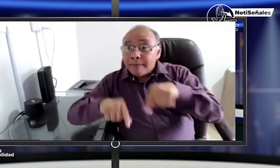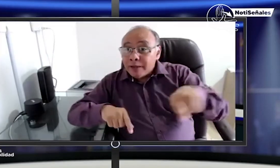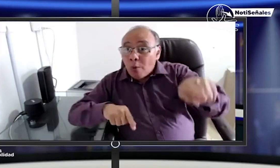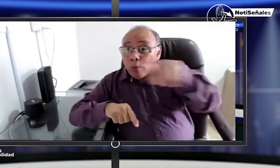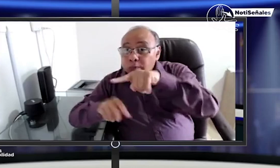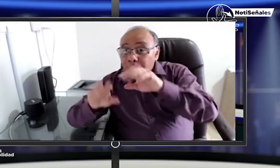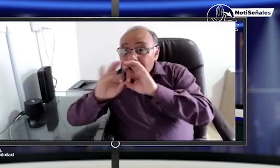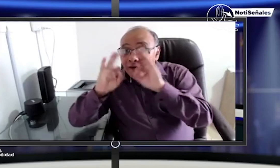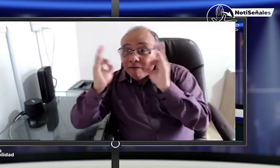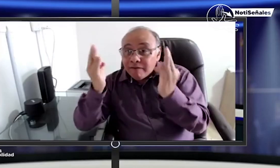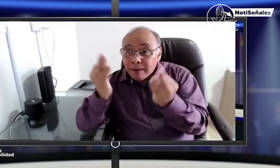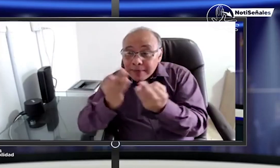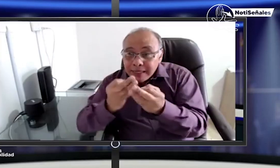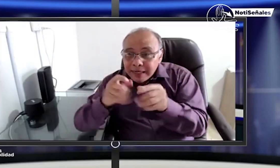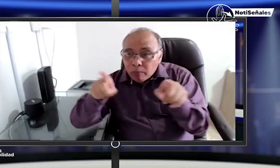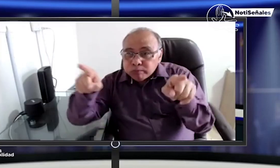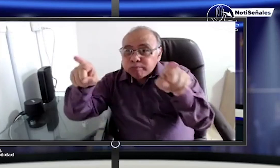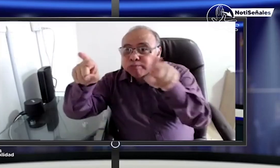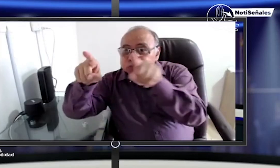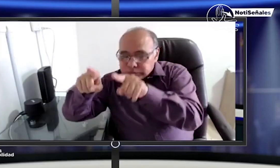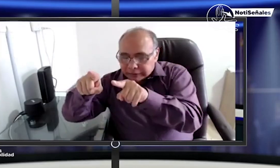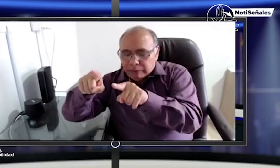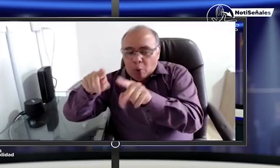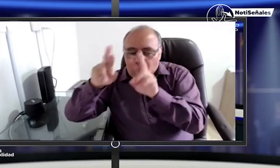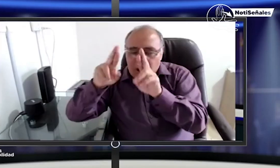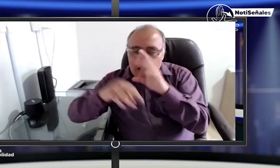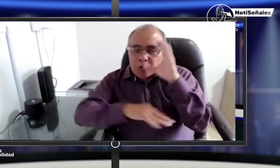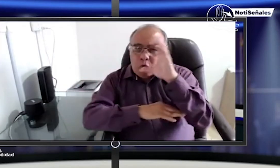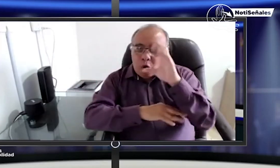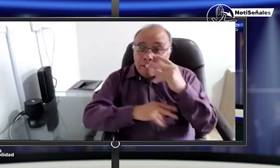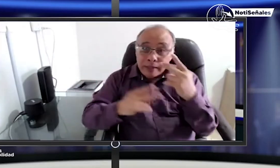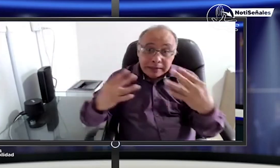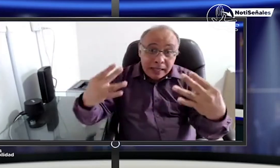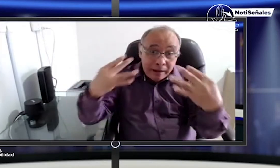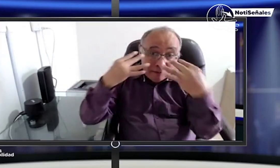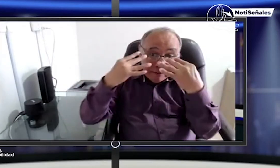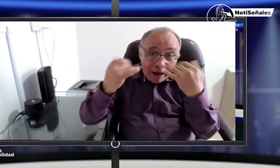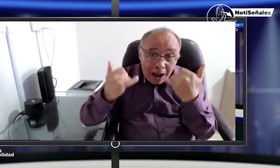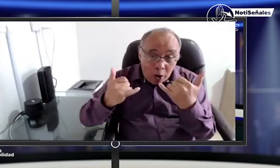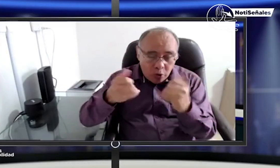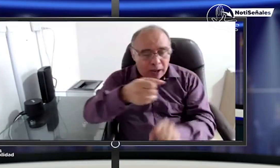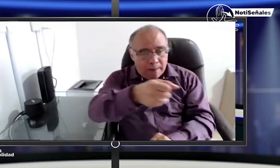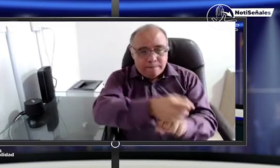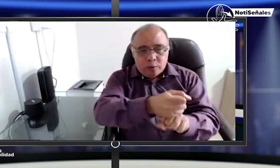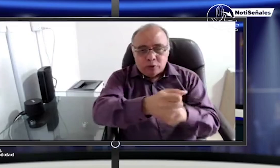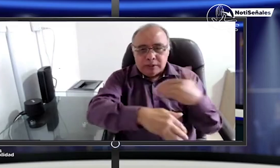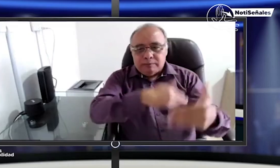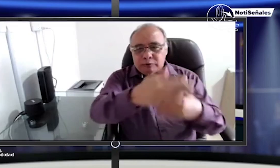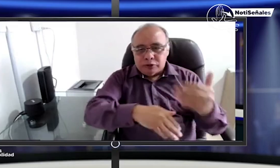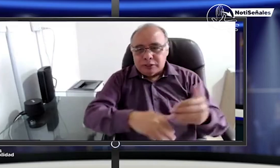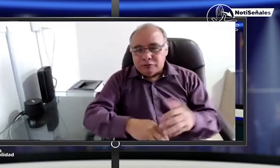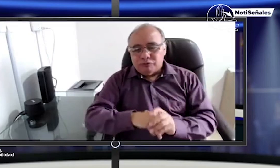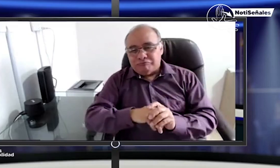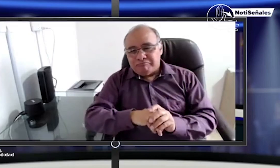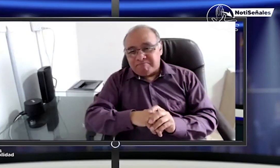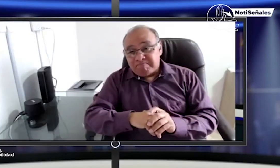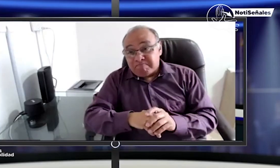esos mismos procesos de incidencia y a todas las personas sordas que nos están viendo familias de personas sordas pues también